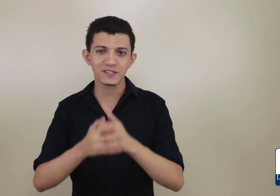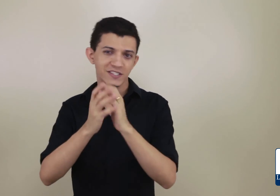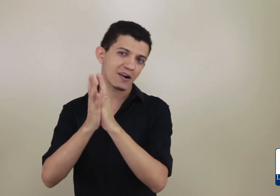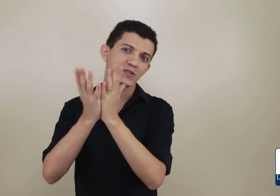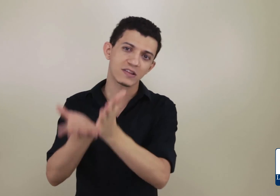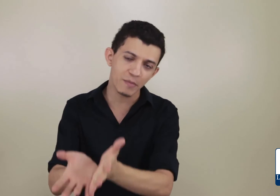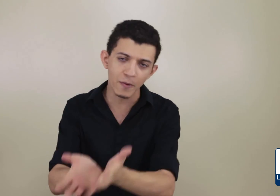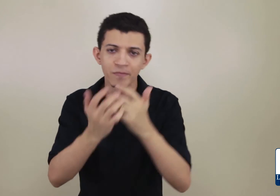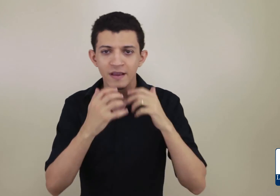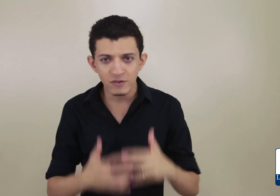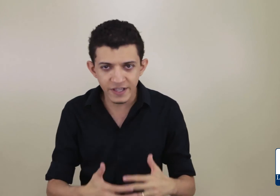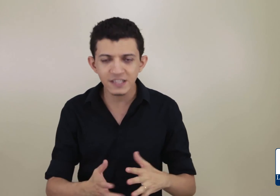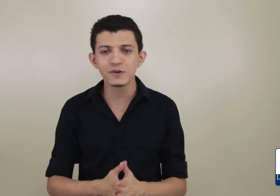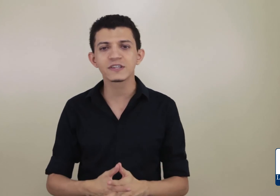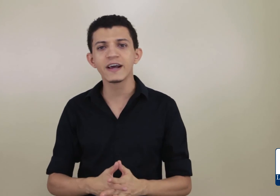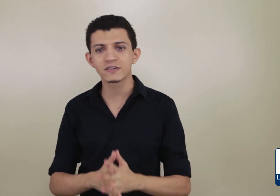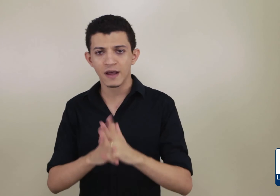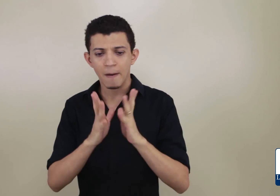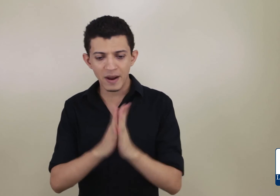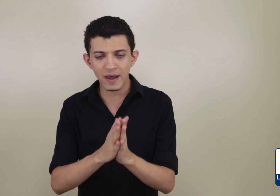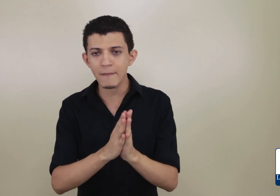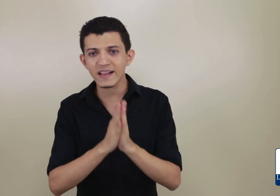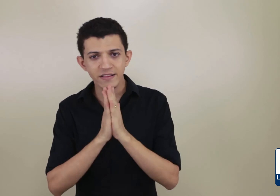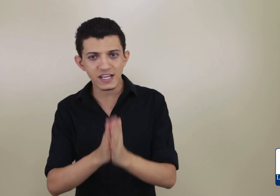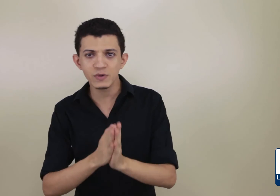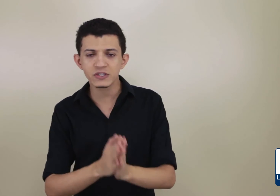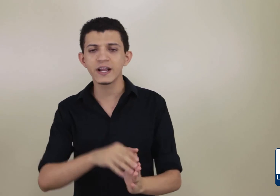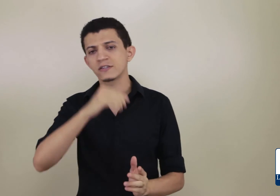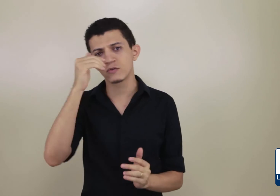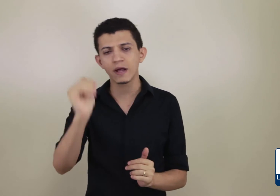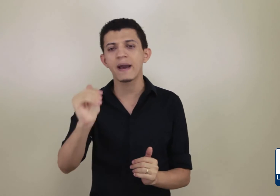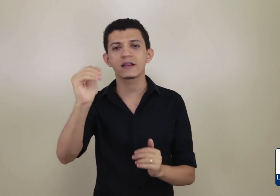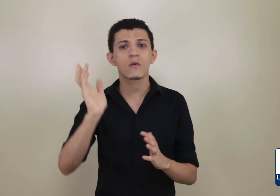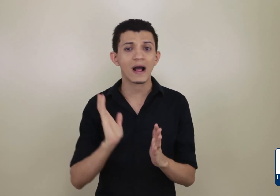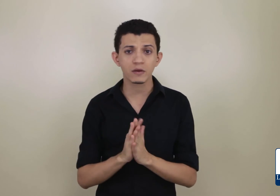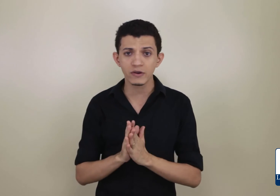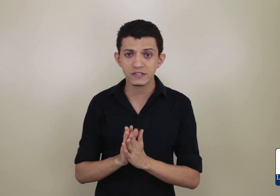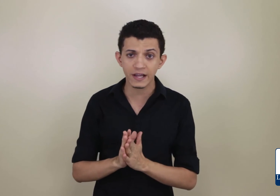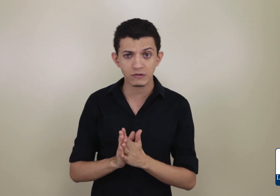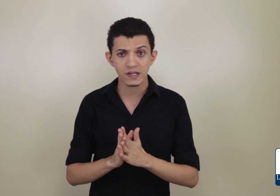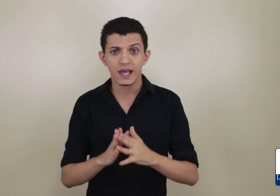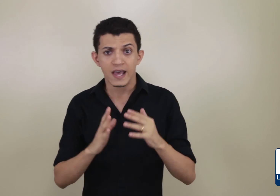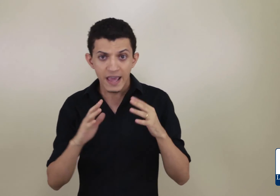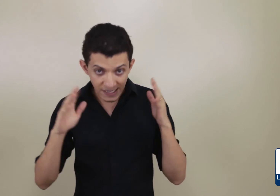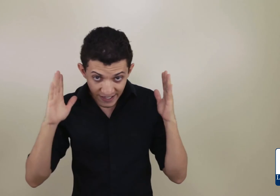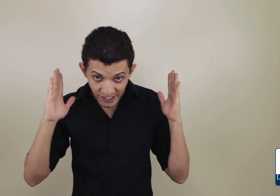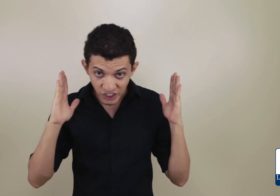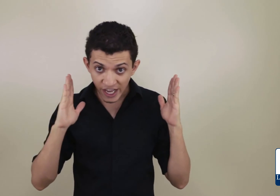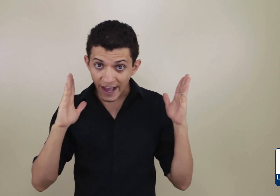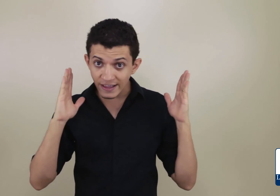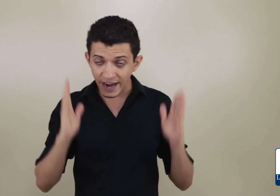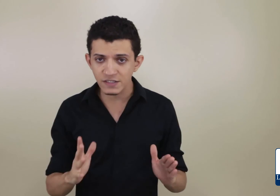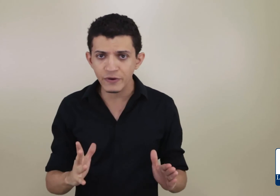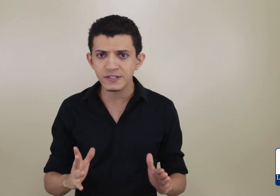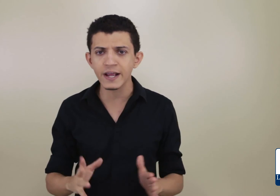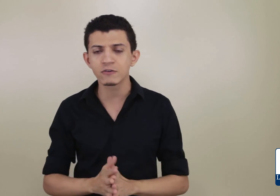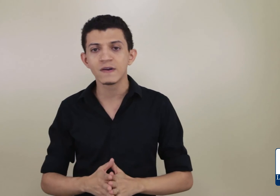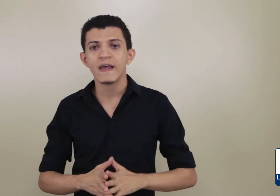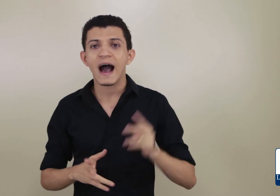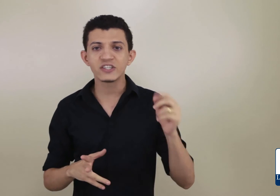para a gente chegar aos 4 mil, 3 mil inscritos. Primeira meta, 3 mil inscritos. Segunda meta, 4 mil inscritos. E assim que a gente chegar em 3 mil inscritos, a